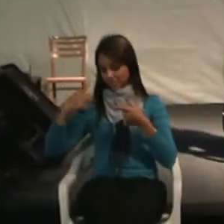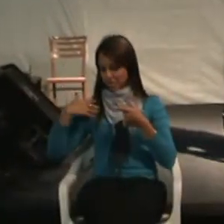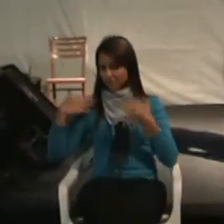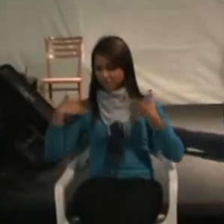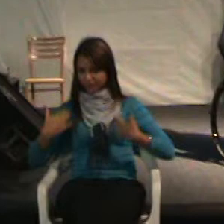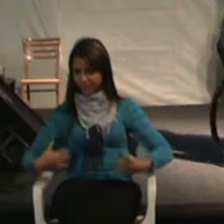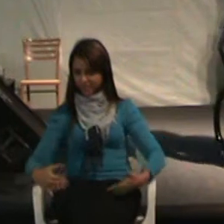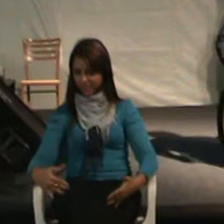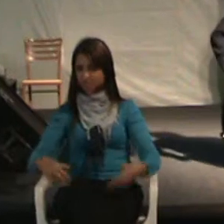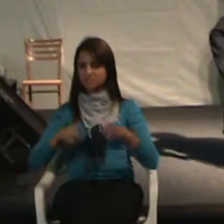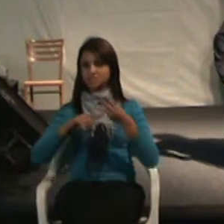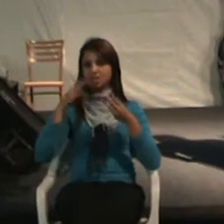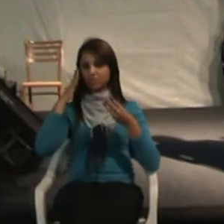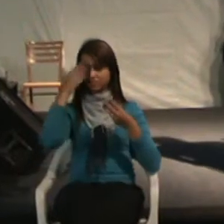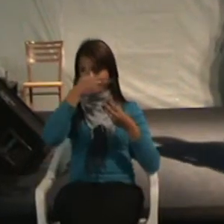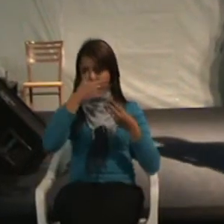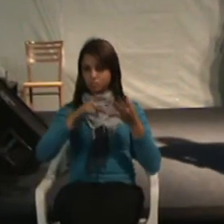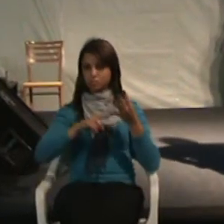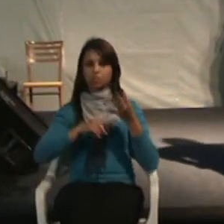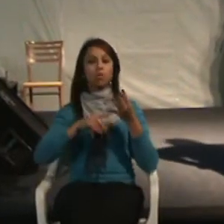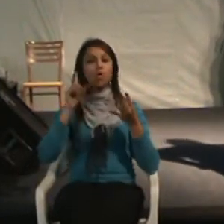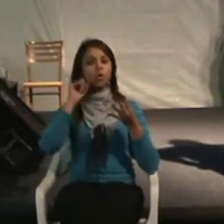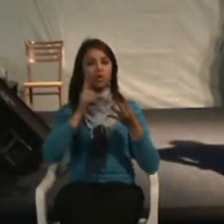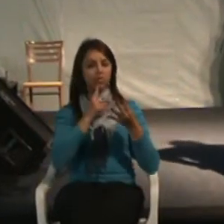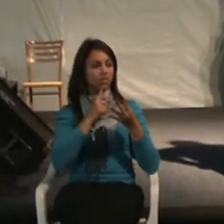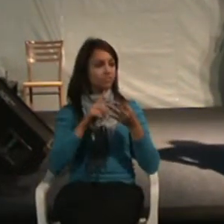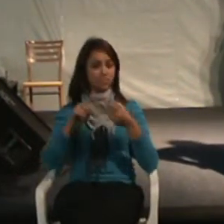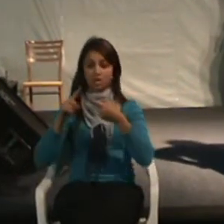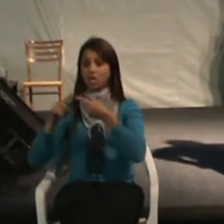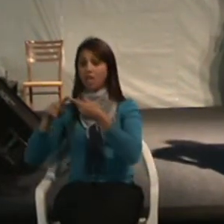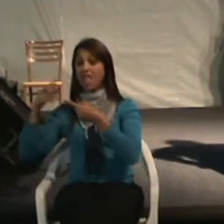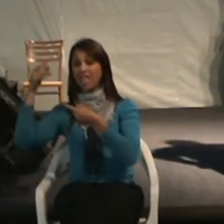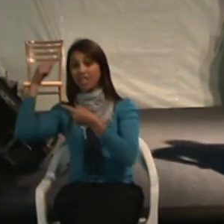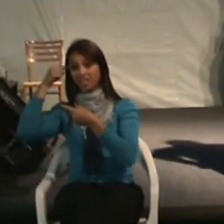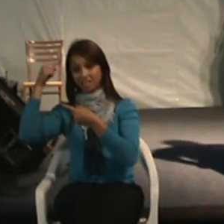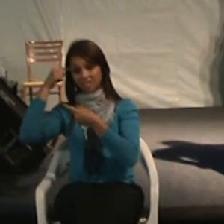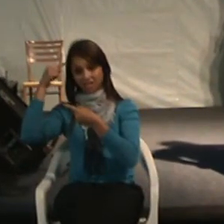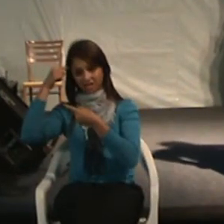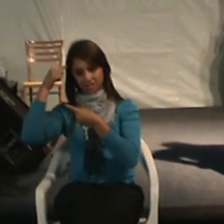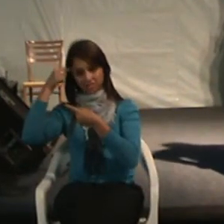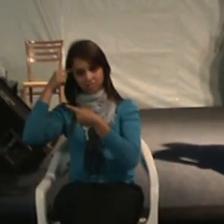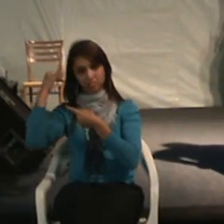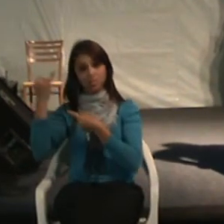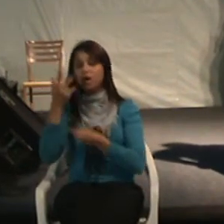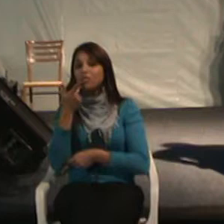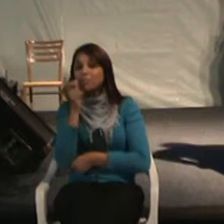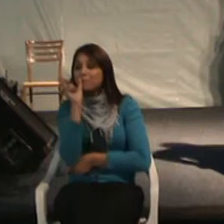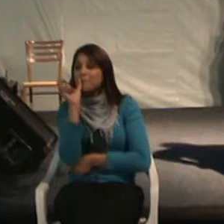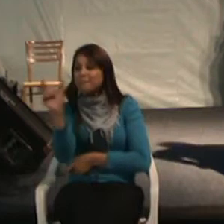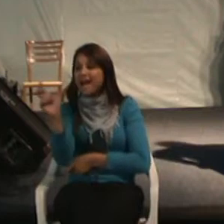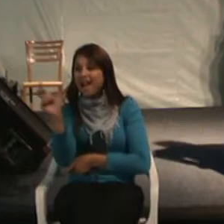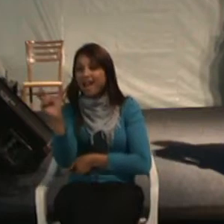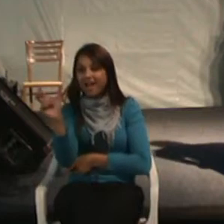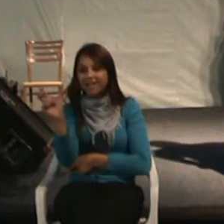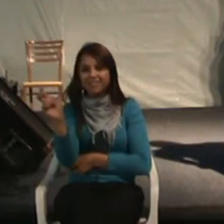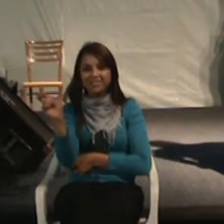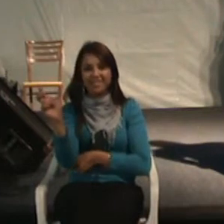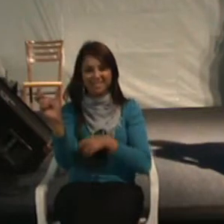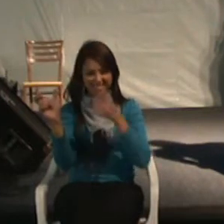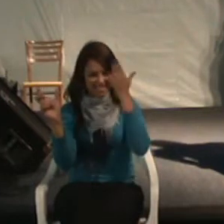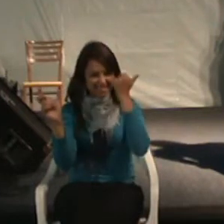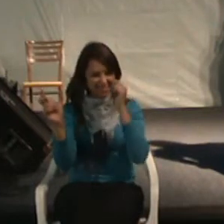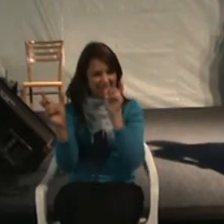O conceito intelectual é um conceito importante também. Não se fala mais hoje, ó, aquela